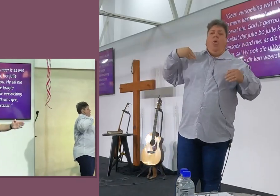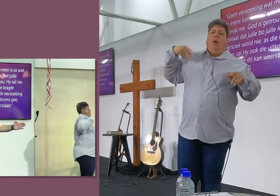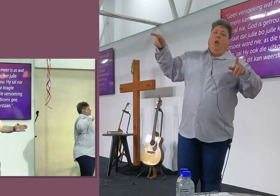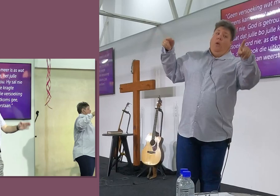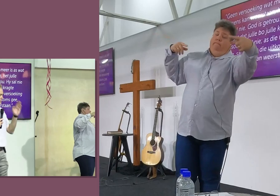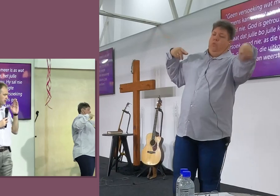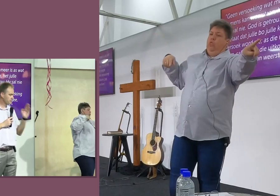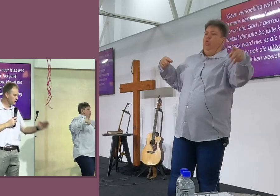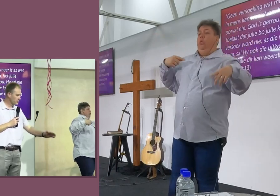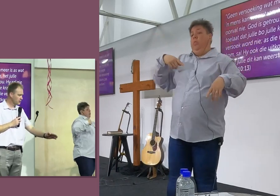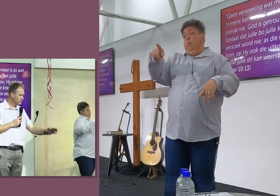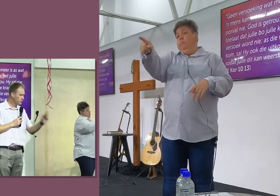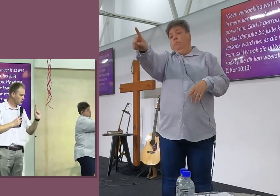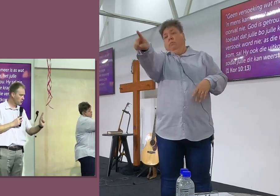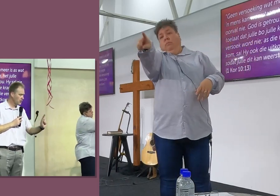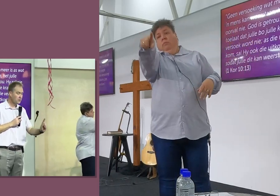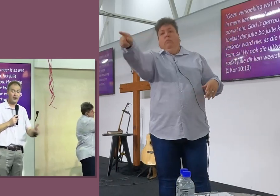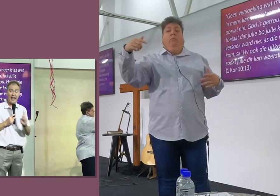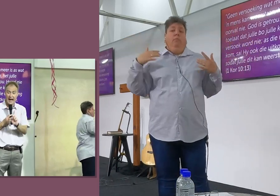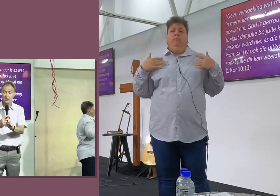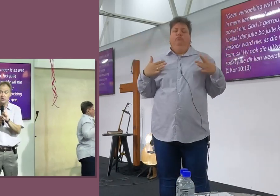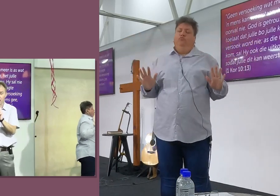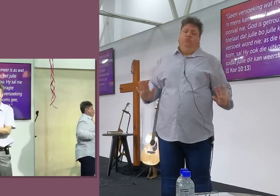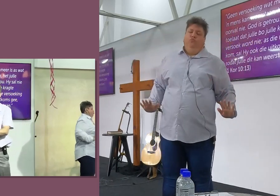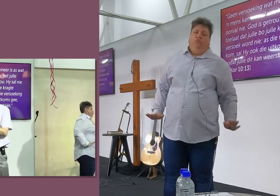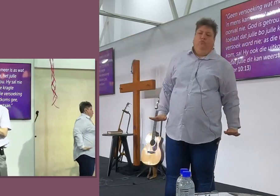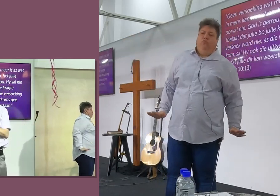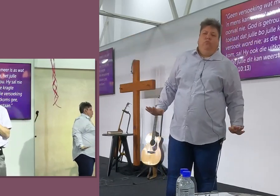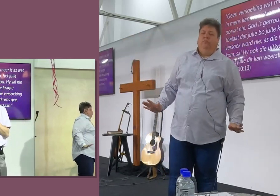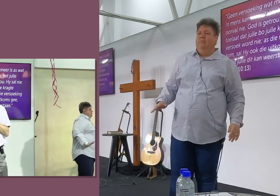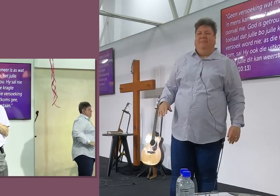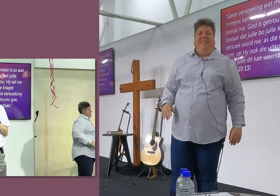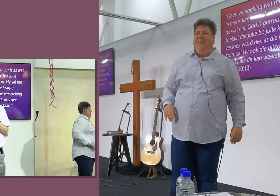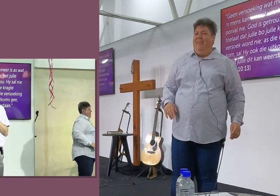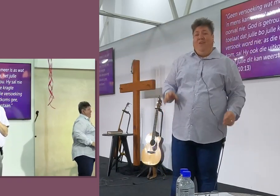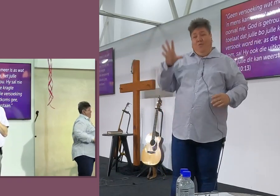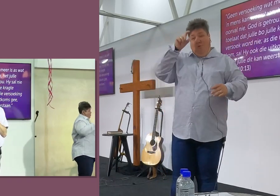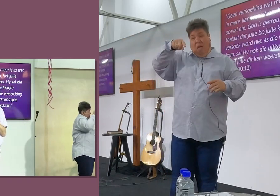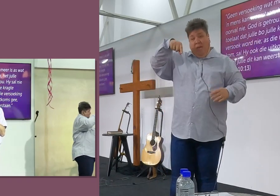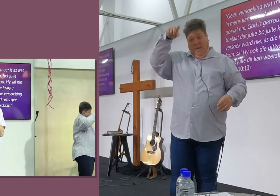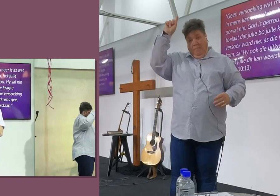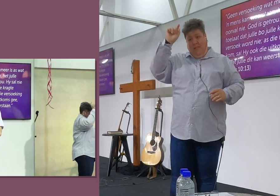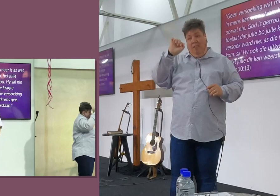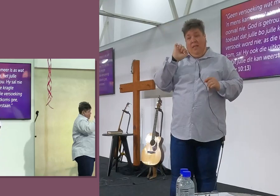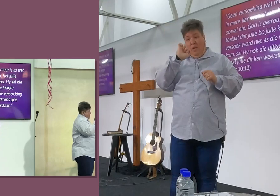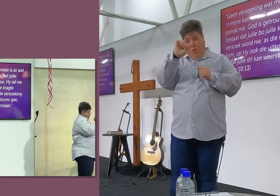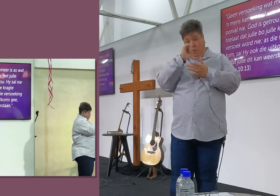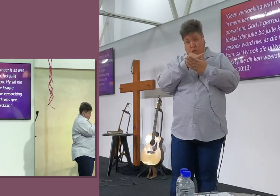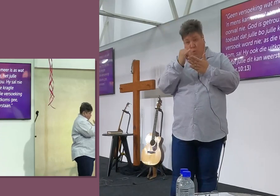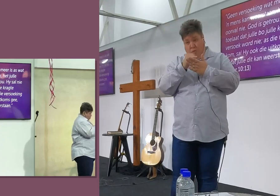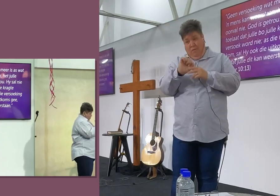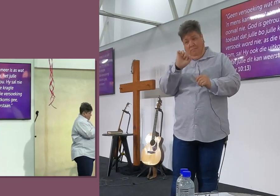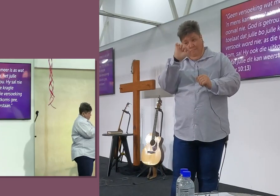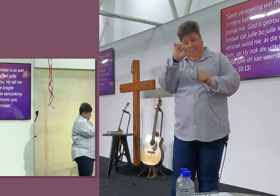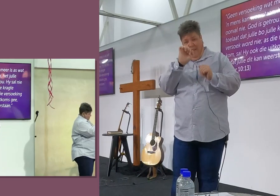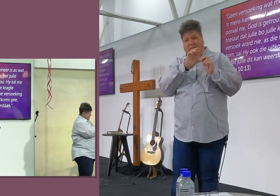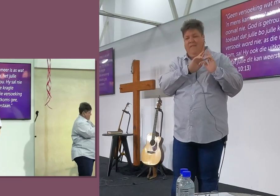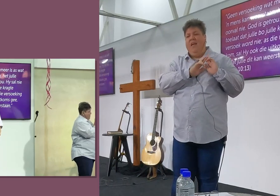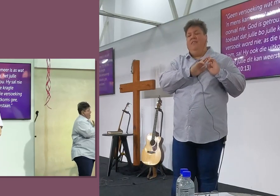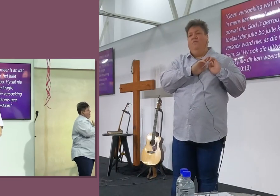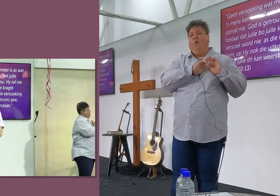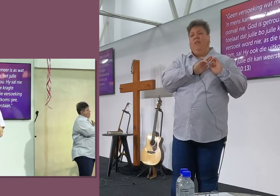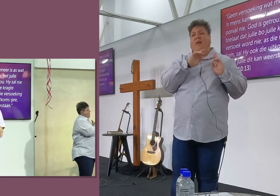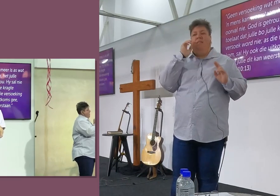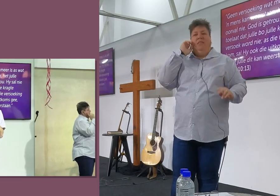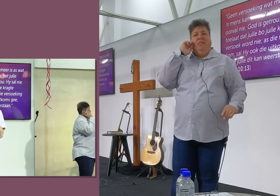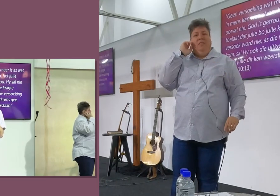Elke ou gaan met verantwoording doen voor God, Voor elke aksie wat hy geneem het, Maar ons is baie lief om te sê, Hoor